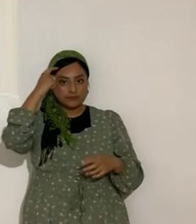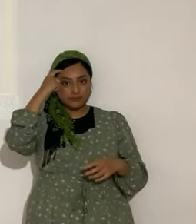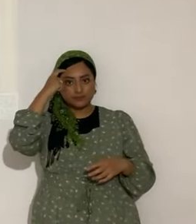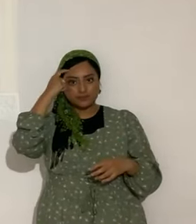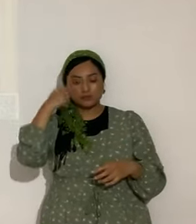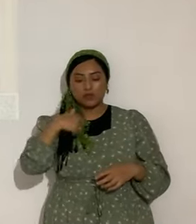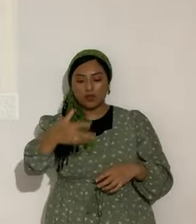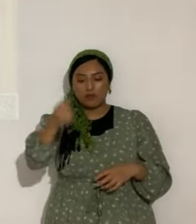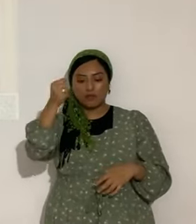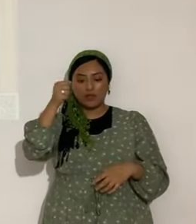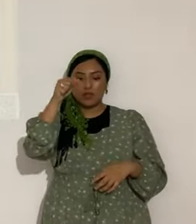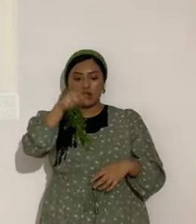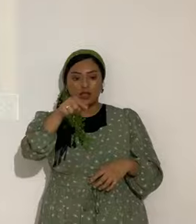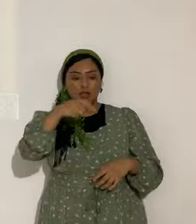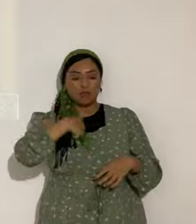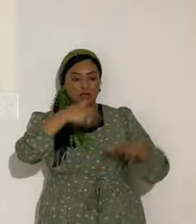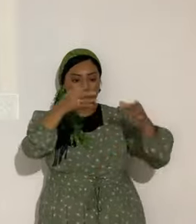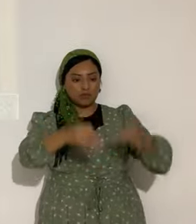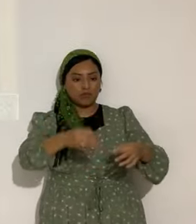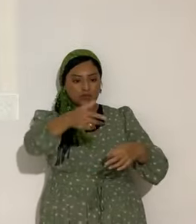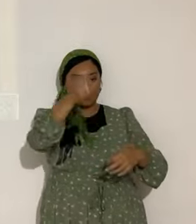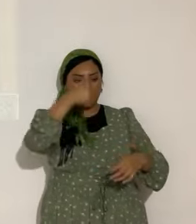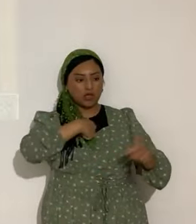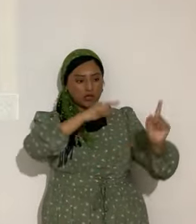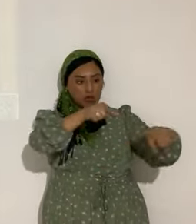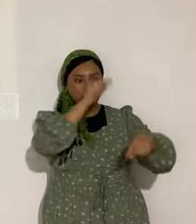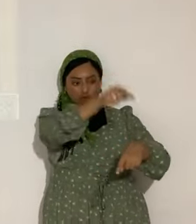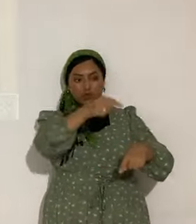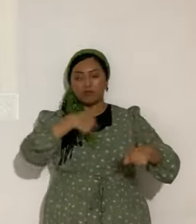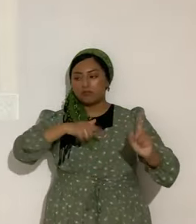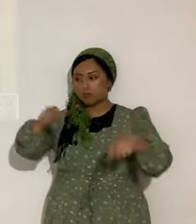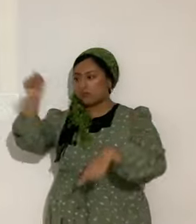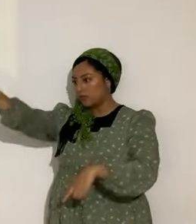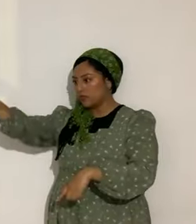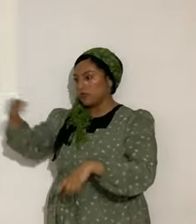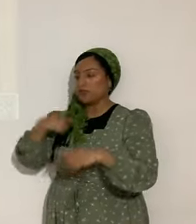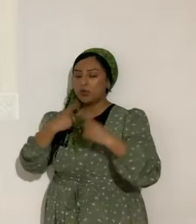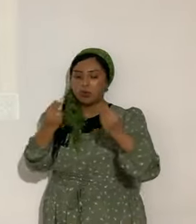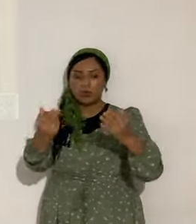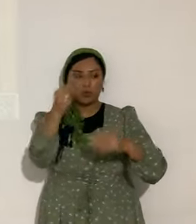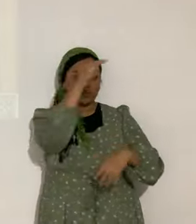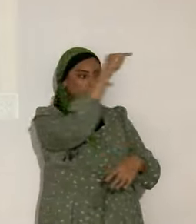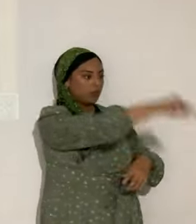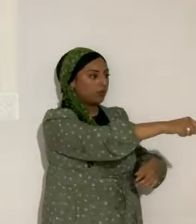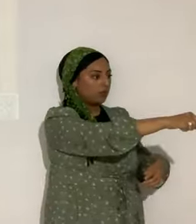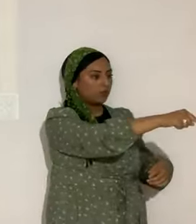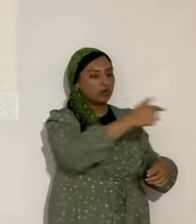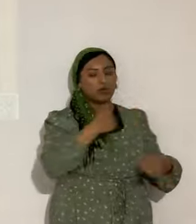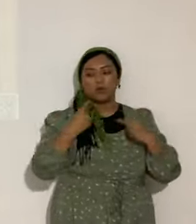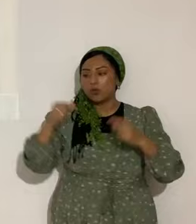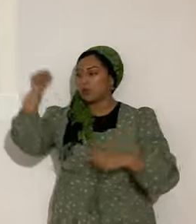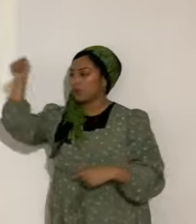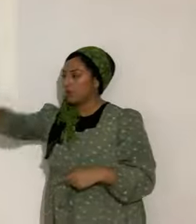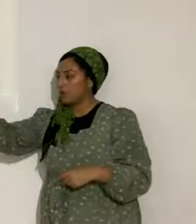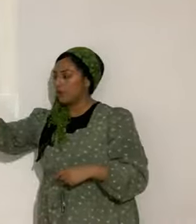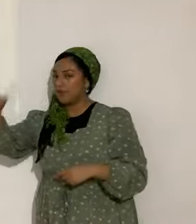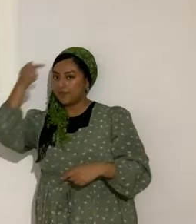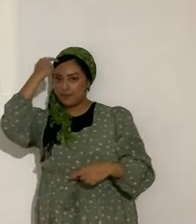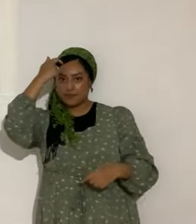Tomamos decisiones. Eso con la que tomamos decisiones. Voy a ir allá. Voy a ir allá. Voy a ir aquí. Voy a allá. Voy a hacer esto. Etcétera. Tomamos decisiones. La mente